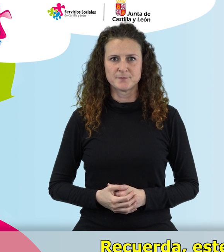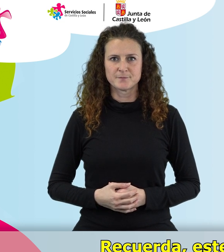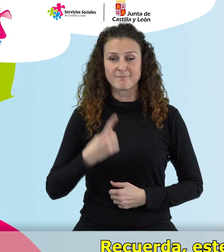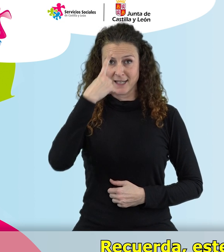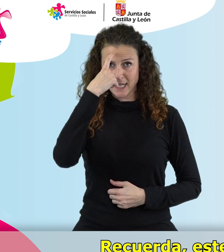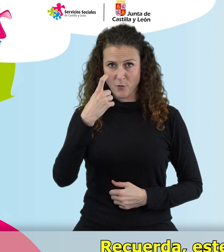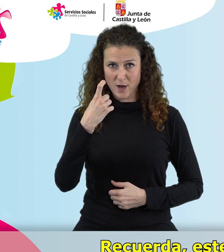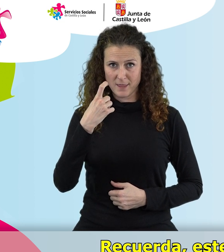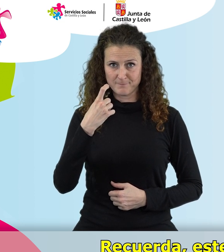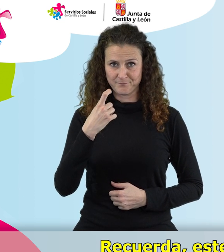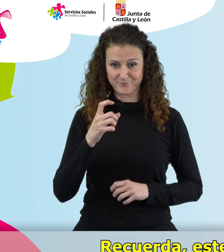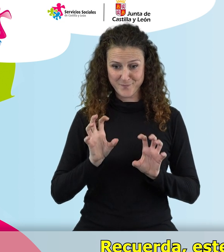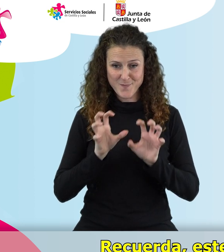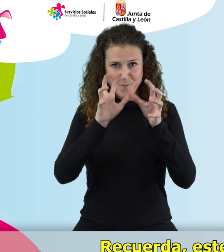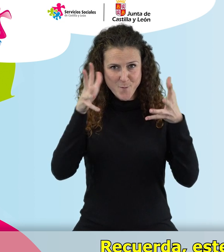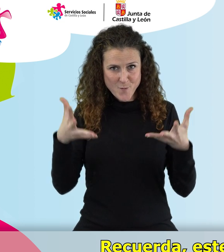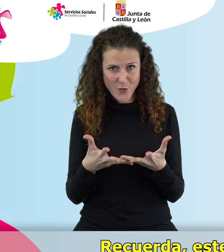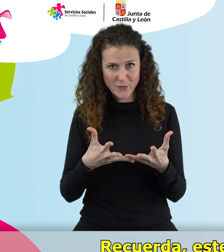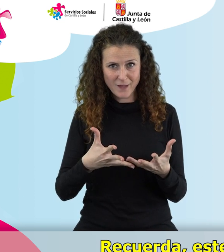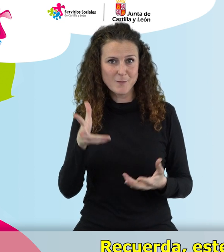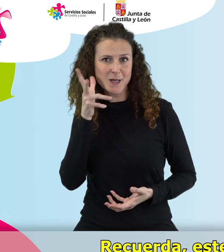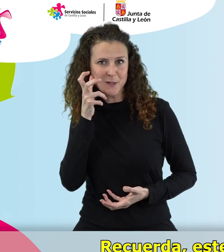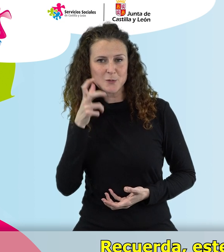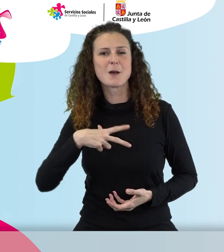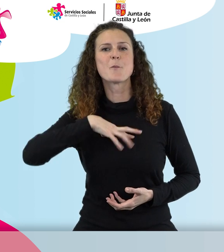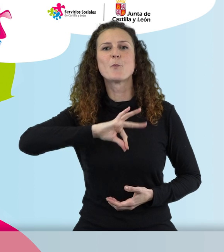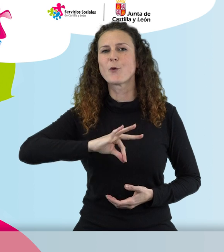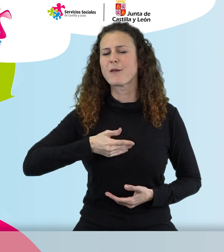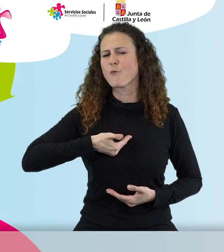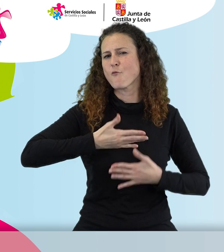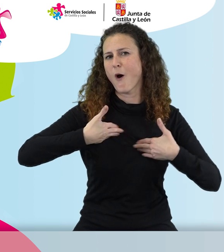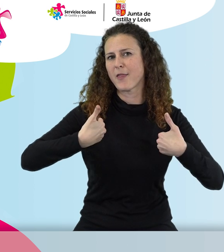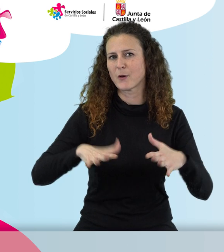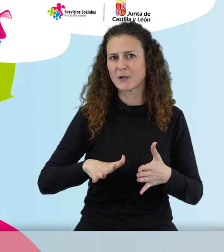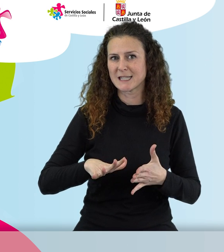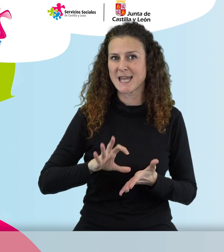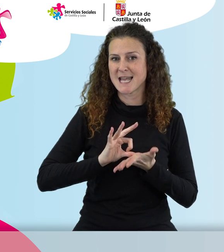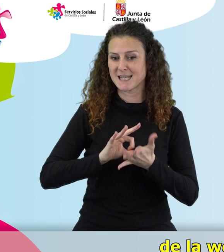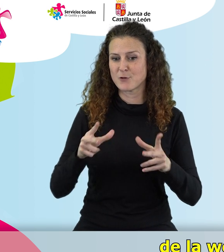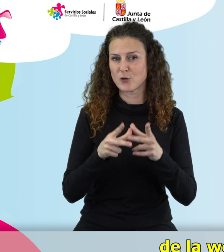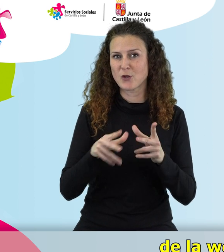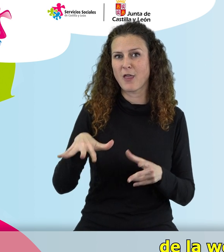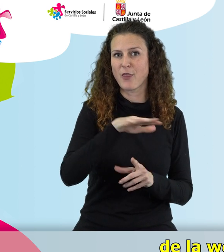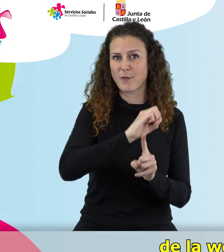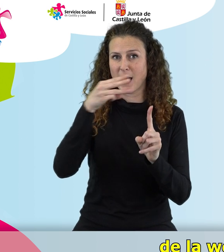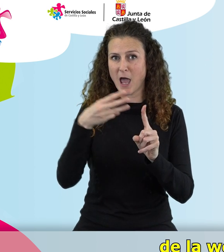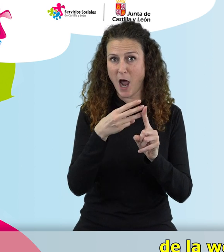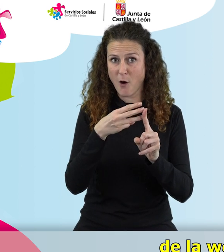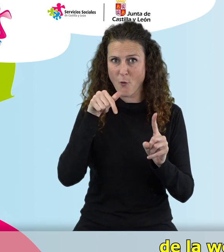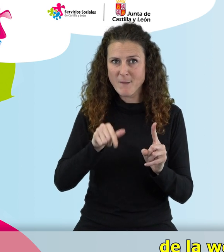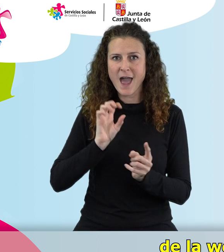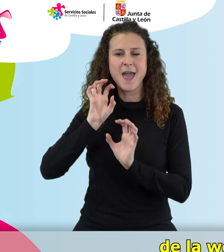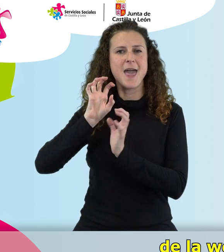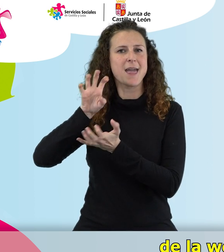Recuerda, este podcast lo podrás escuchar cuando quieras en el apartado de servicios sociales de la web de la